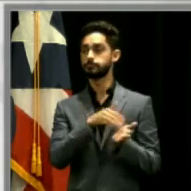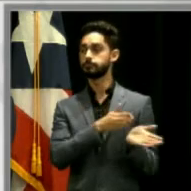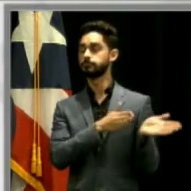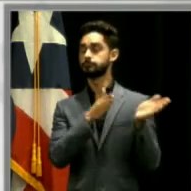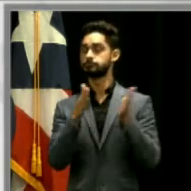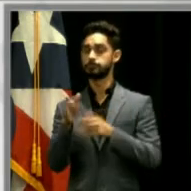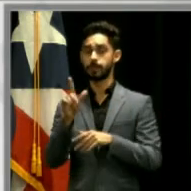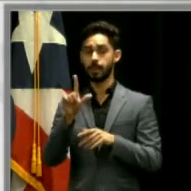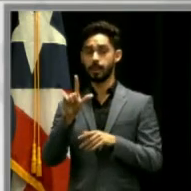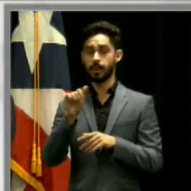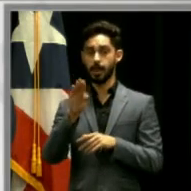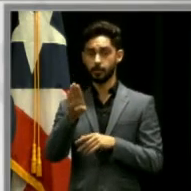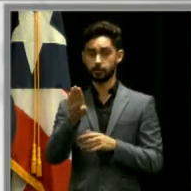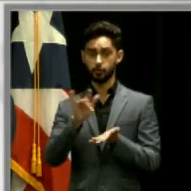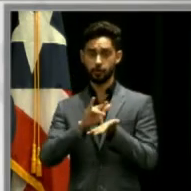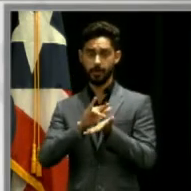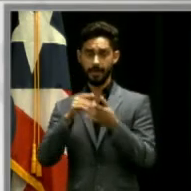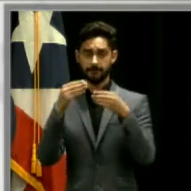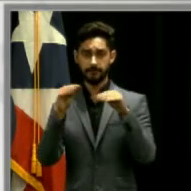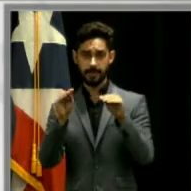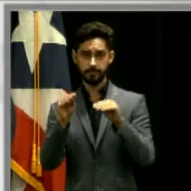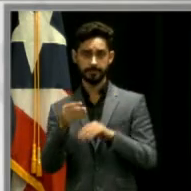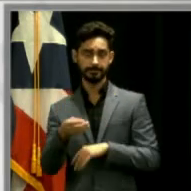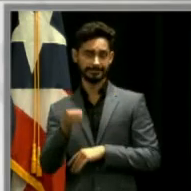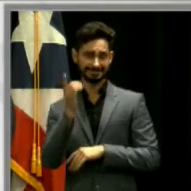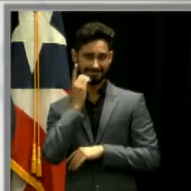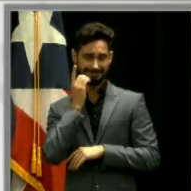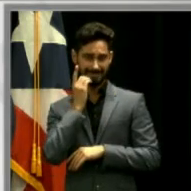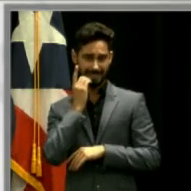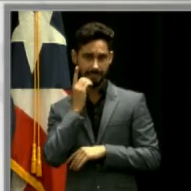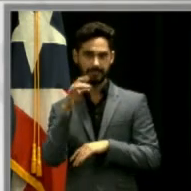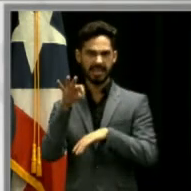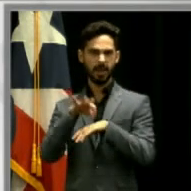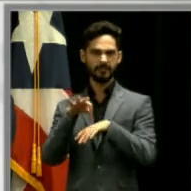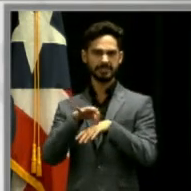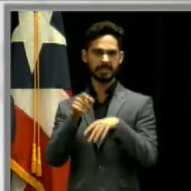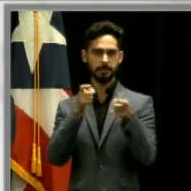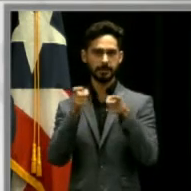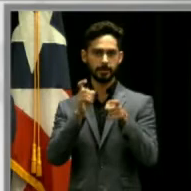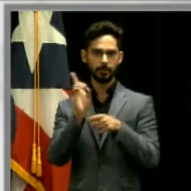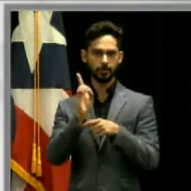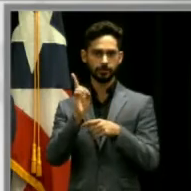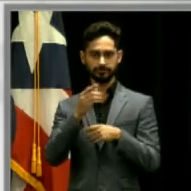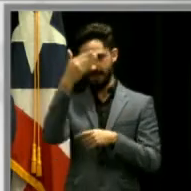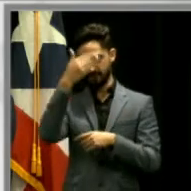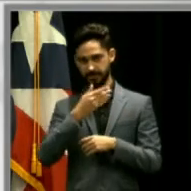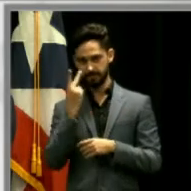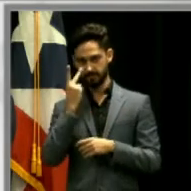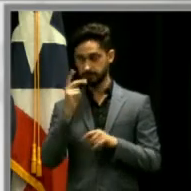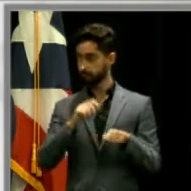laboratorio, el área dental y las clínicas externas y las oficinas administrativas que están en la parte de frente.